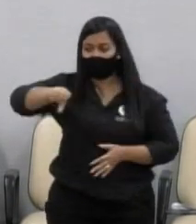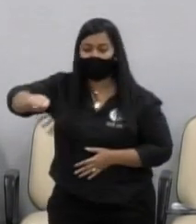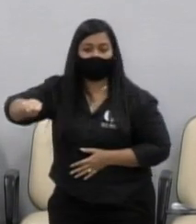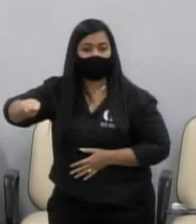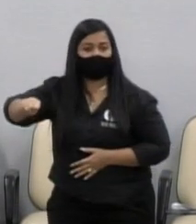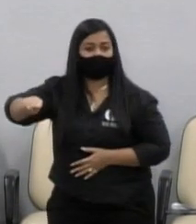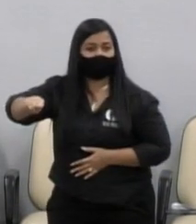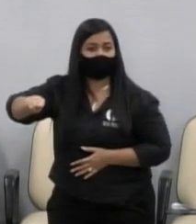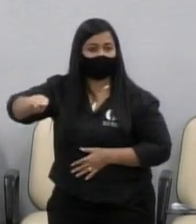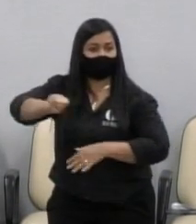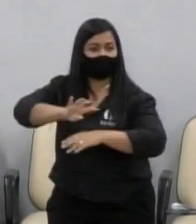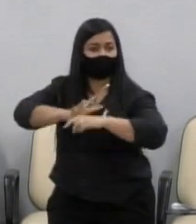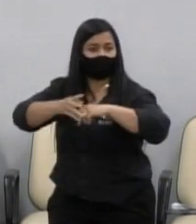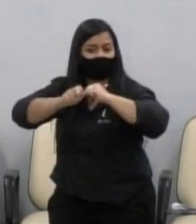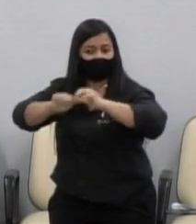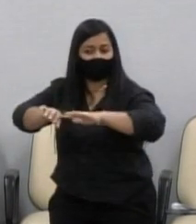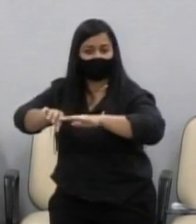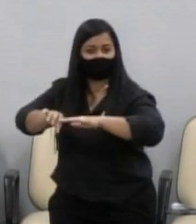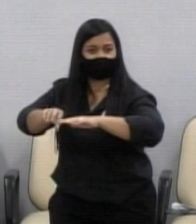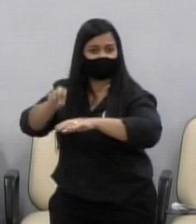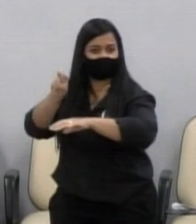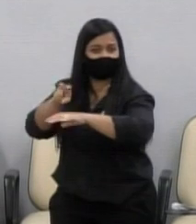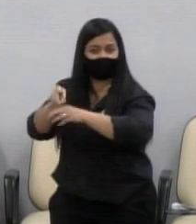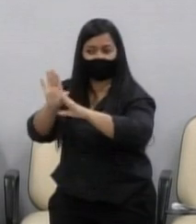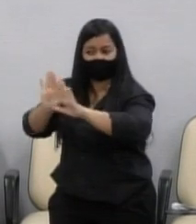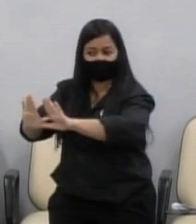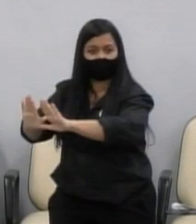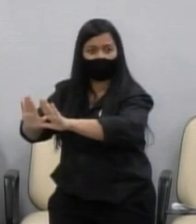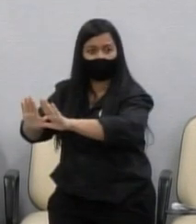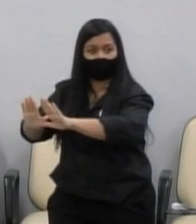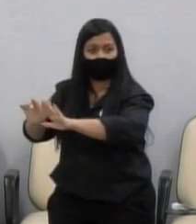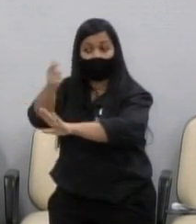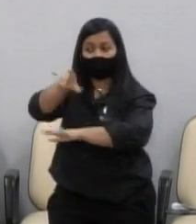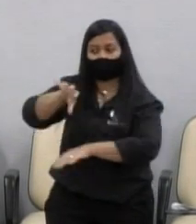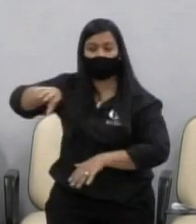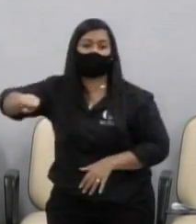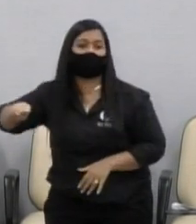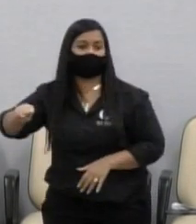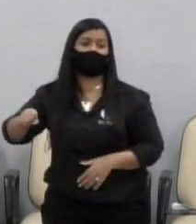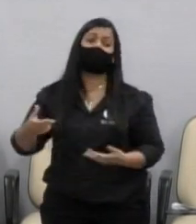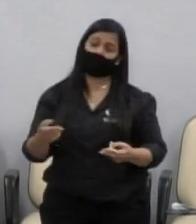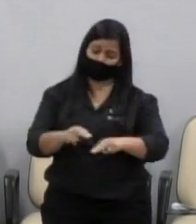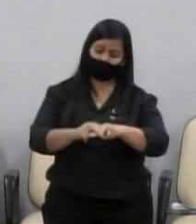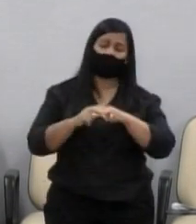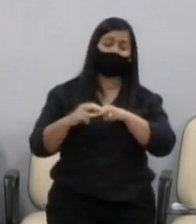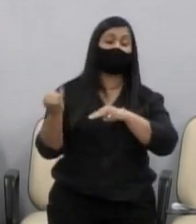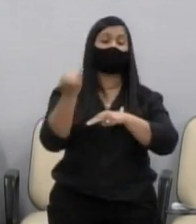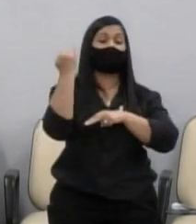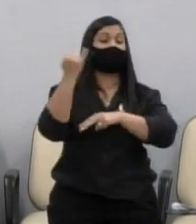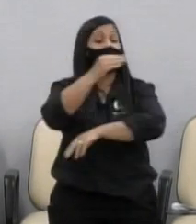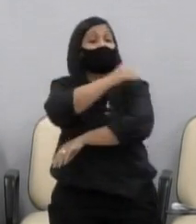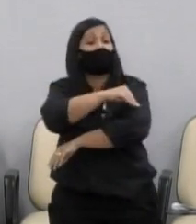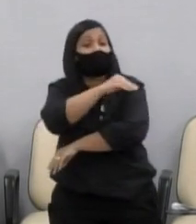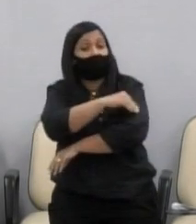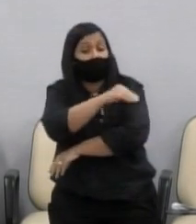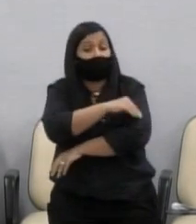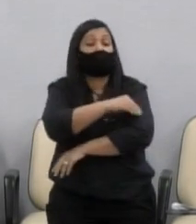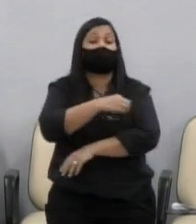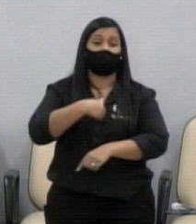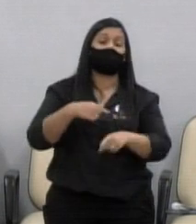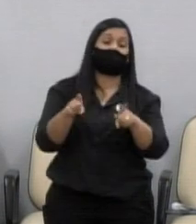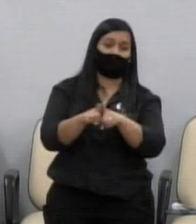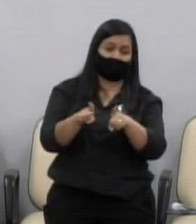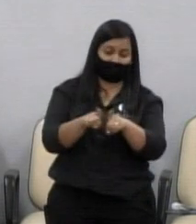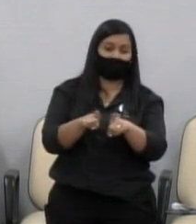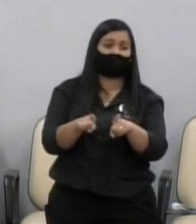deixar Covid para outros passageiros? Por isso, os dispositivos de álcool em gel, que eu também